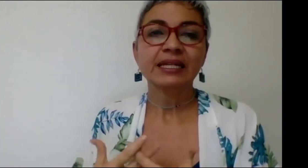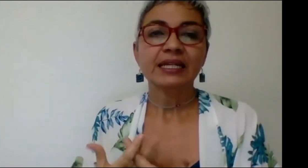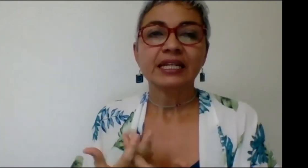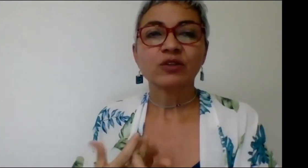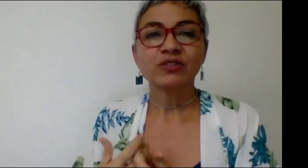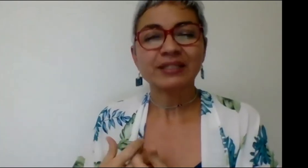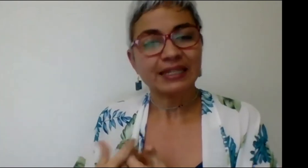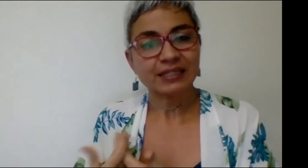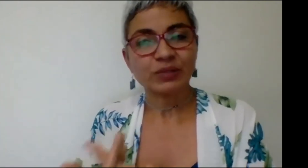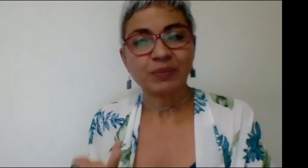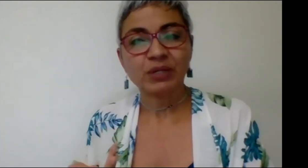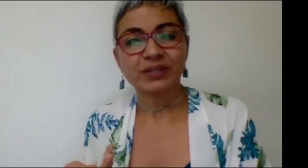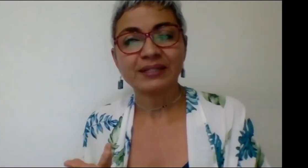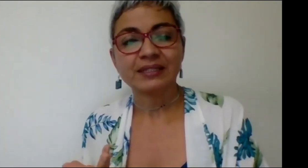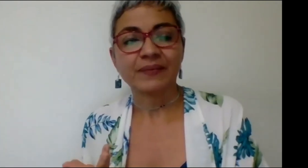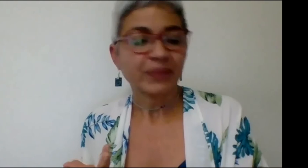entonces la segunda pregunta es esa